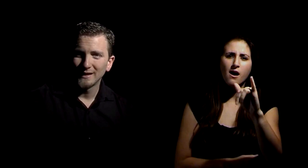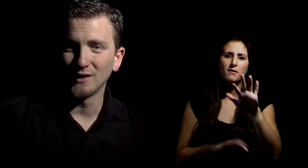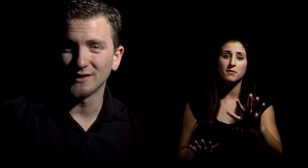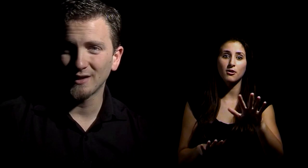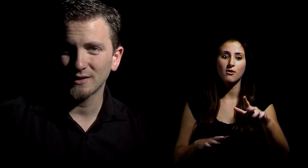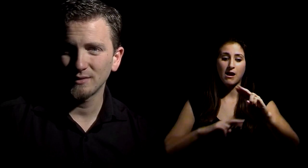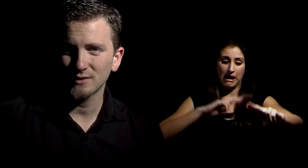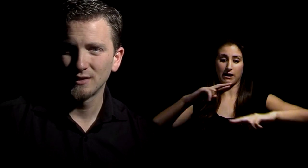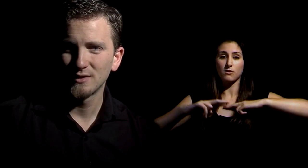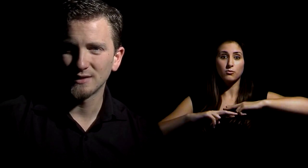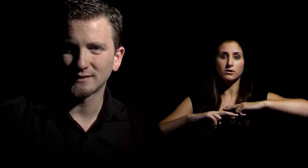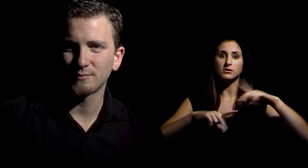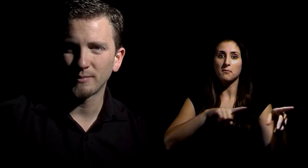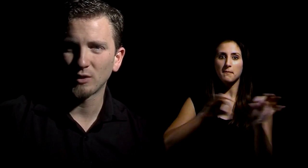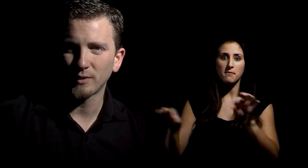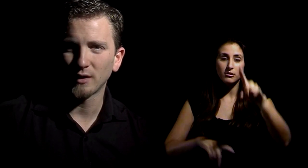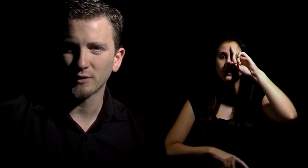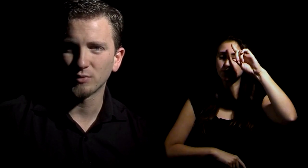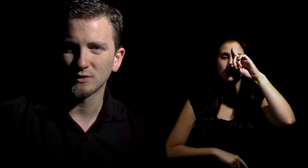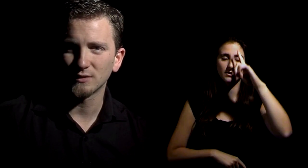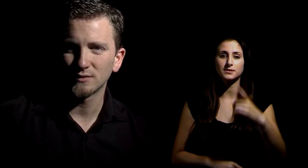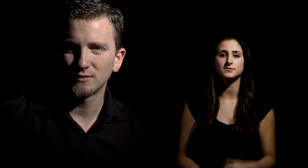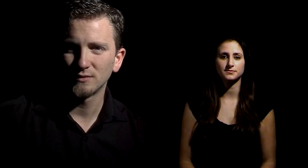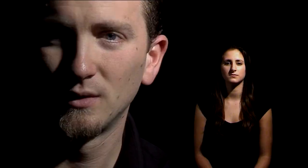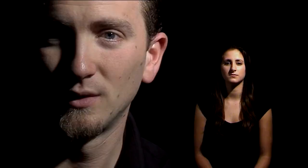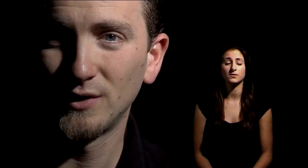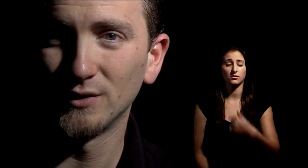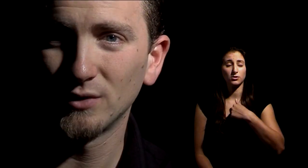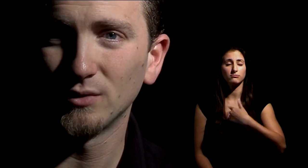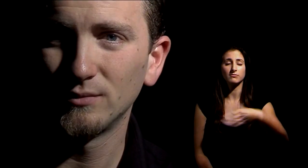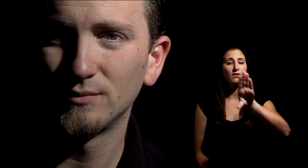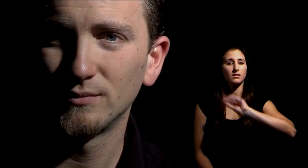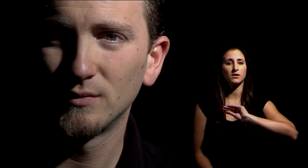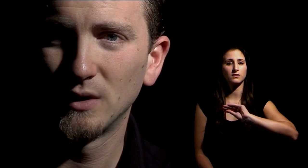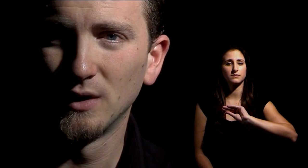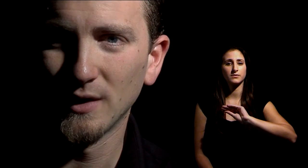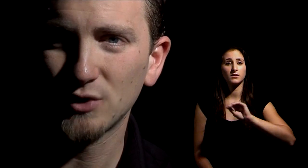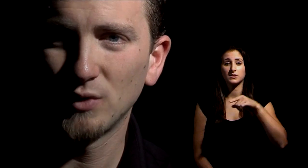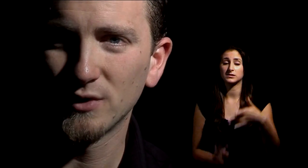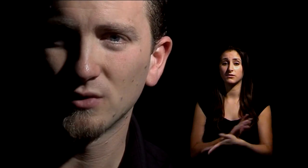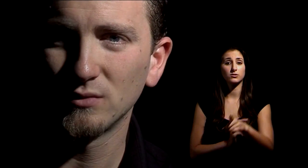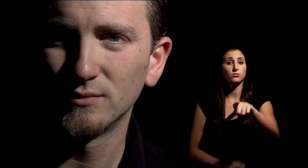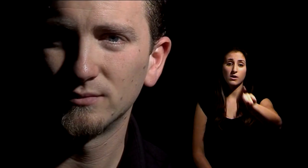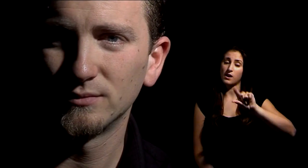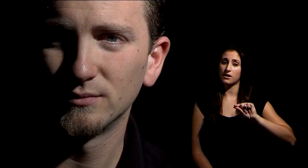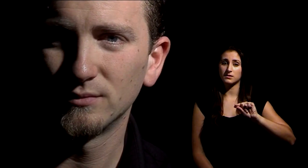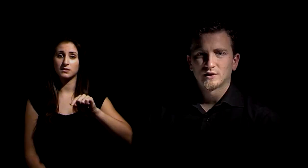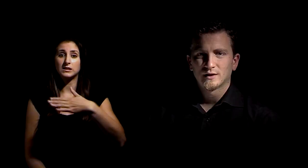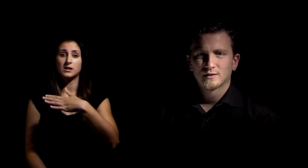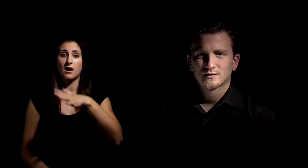y ni siquiera sabes si estás preparado para las respuestas. Te entiendo. Es tu decisión.